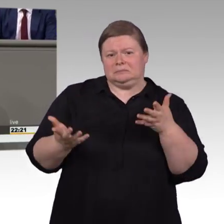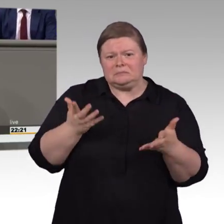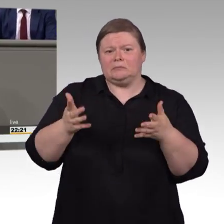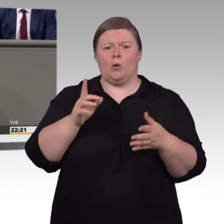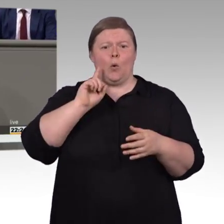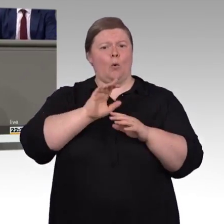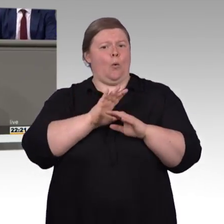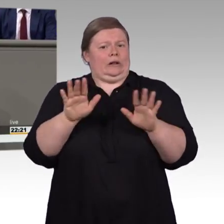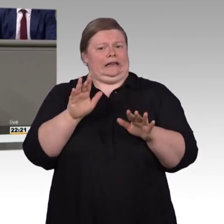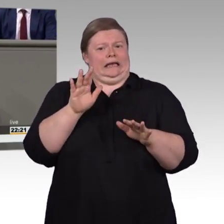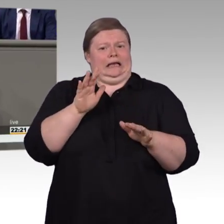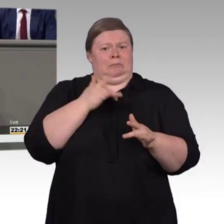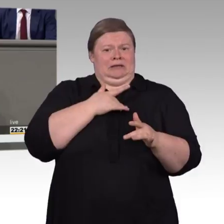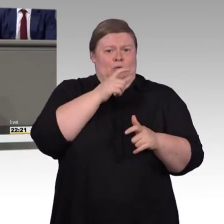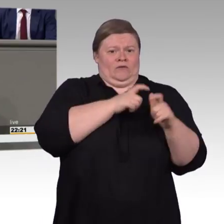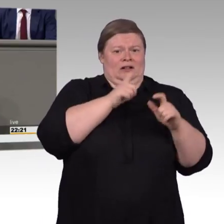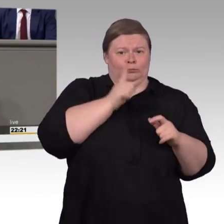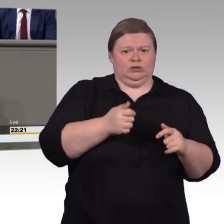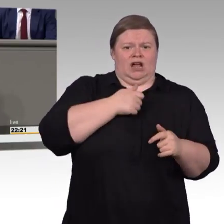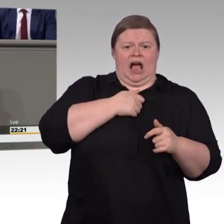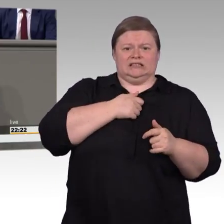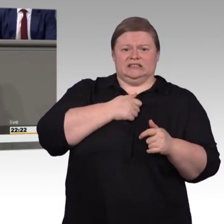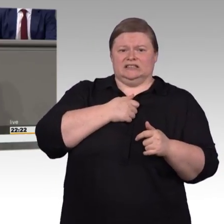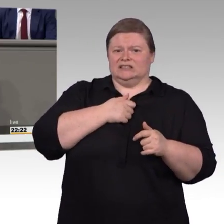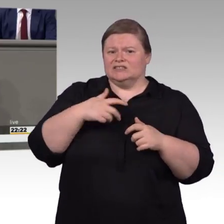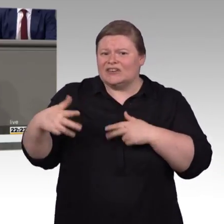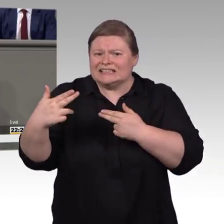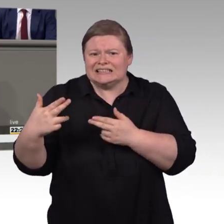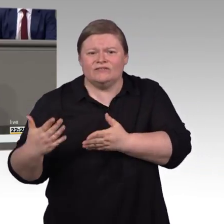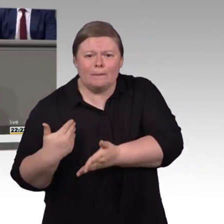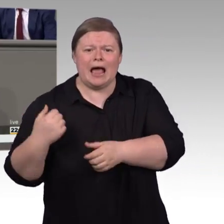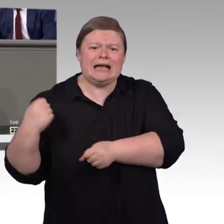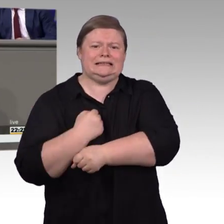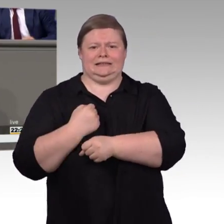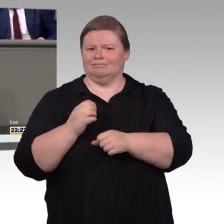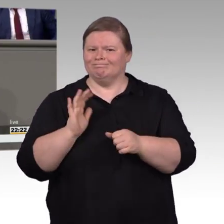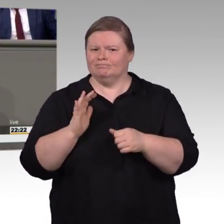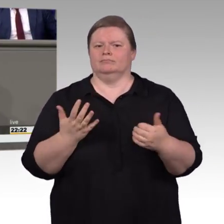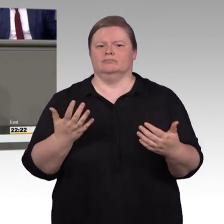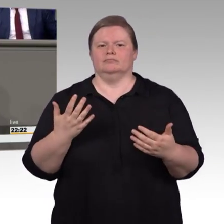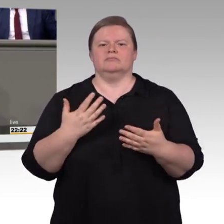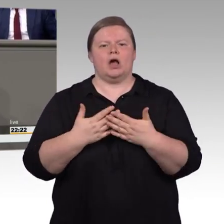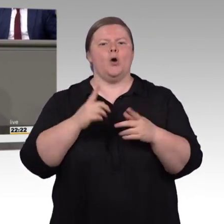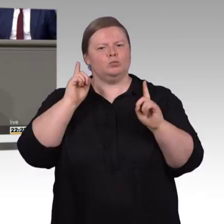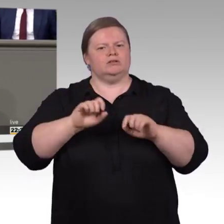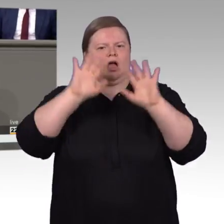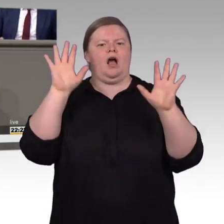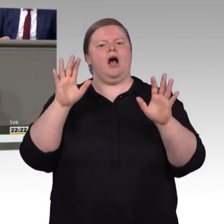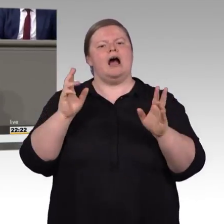ohne dass die entsprechenden Betroffenen Angst haben müssen, dass ihnen vielleicht Fristen da durchlaufen können und sie nachher rechtskräftige